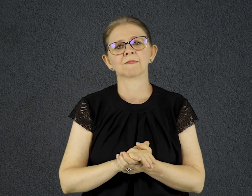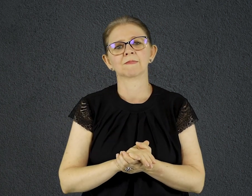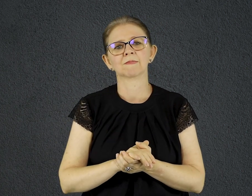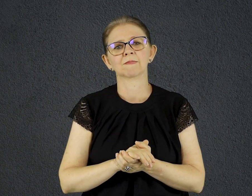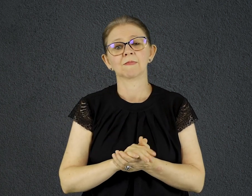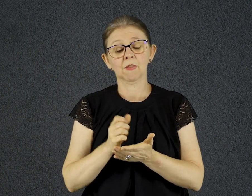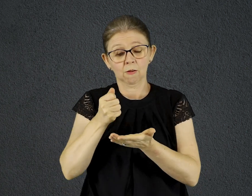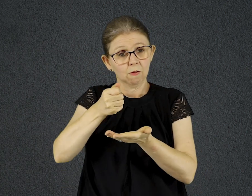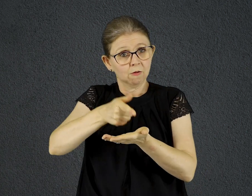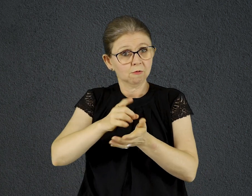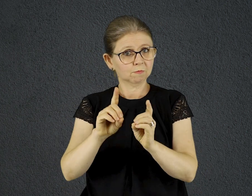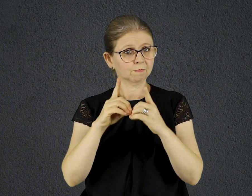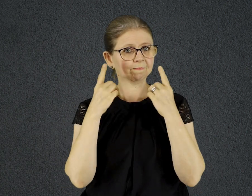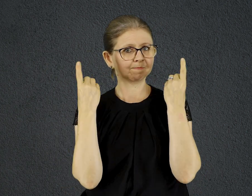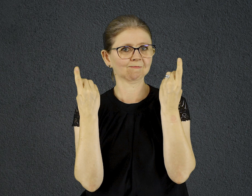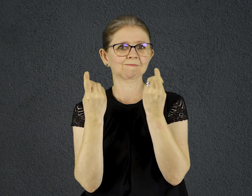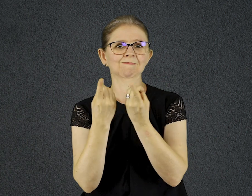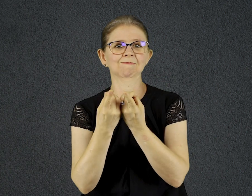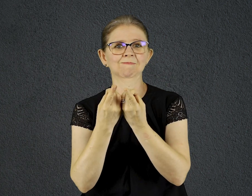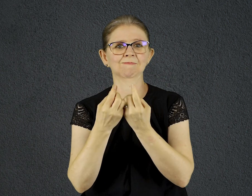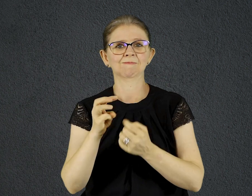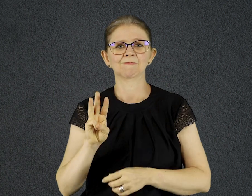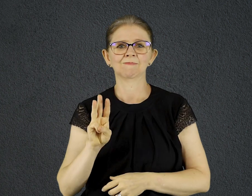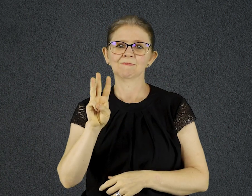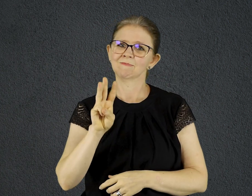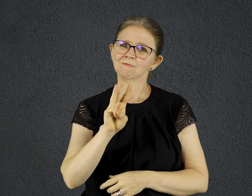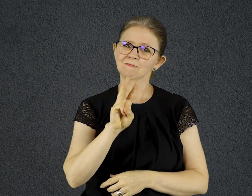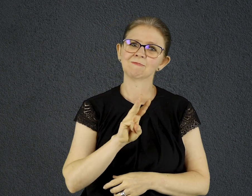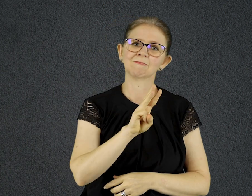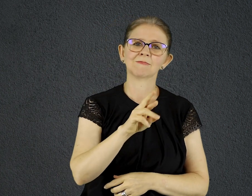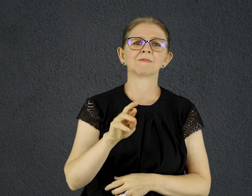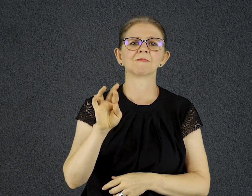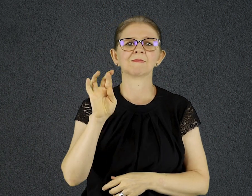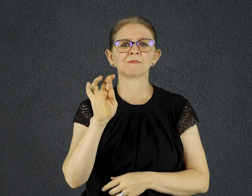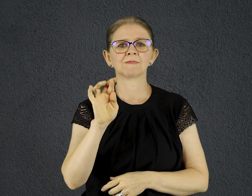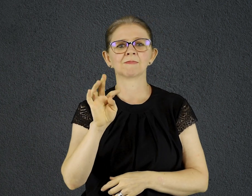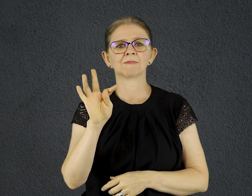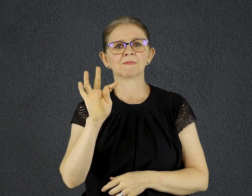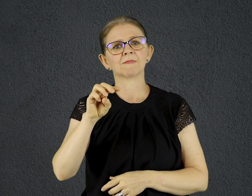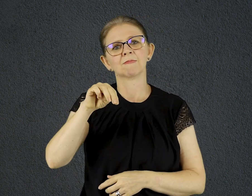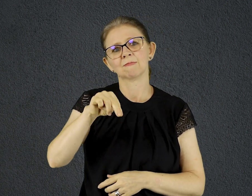Adquira já o seu devocional de todos os dias. Acesse loja.transmundial.org.br.